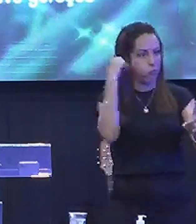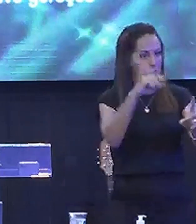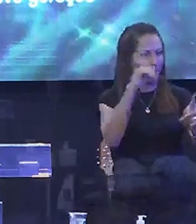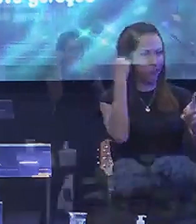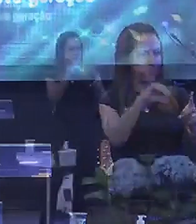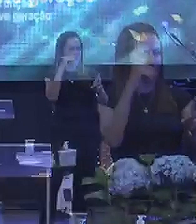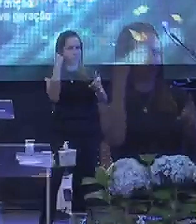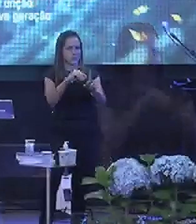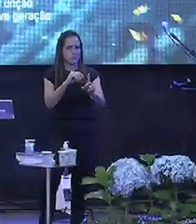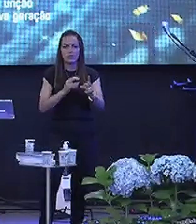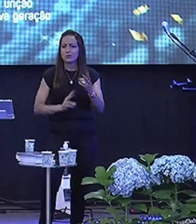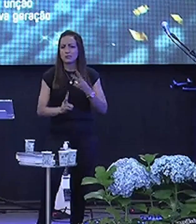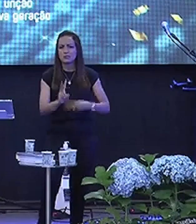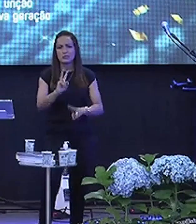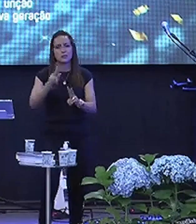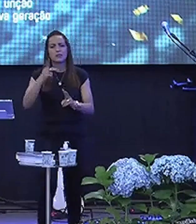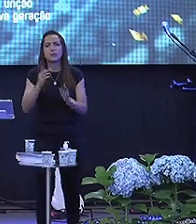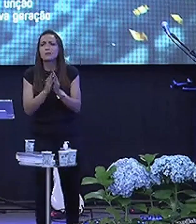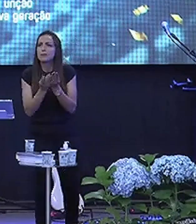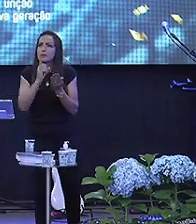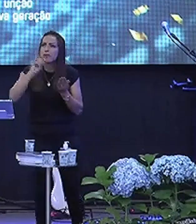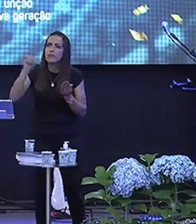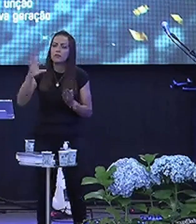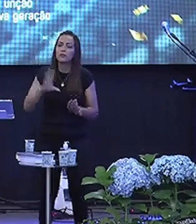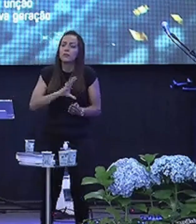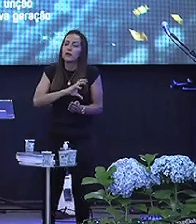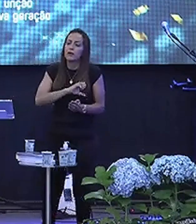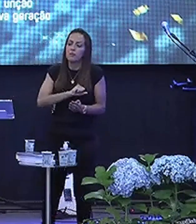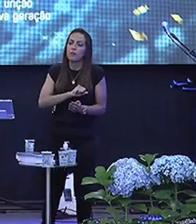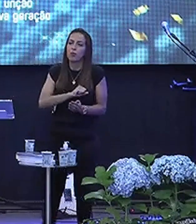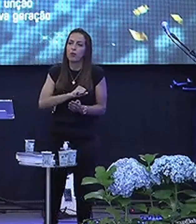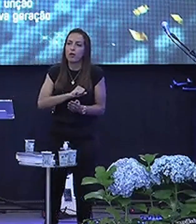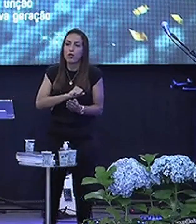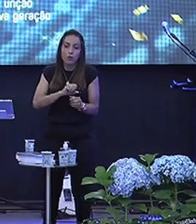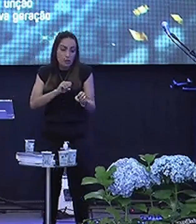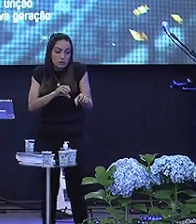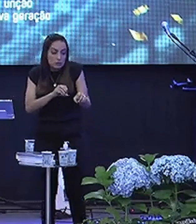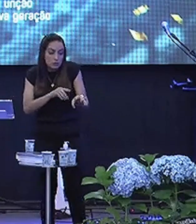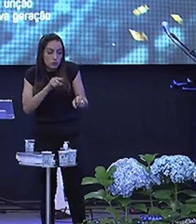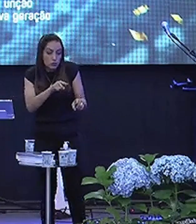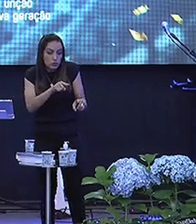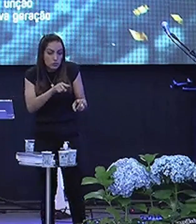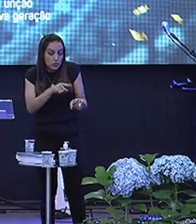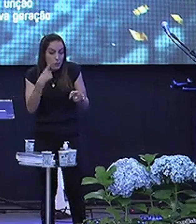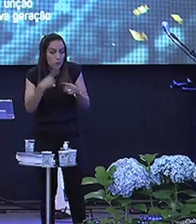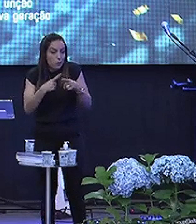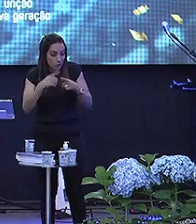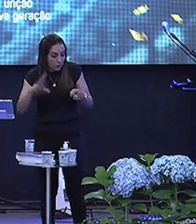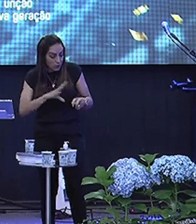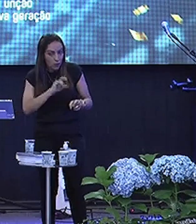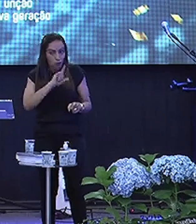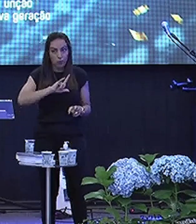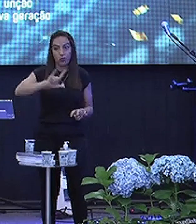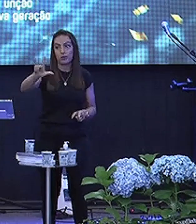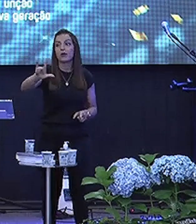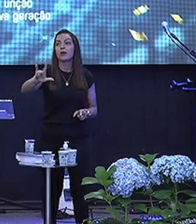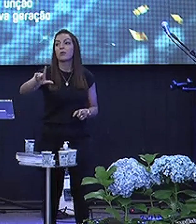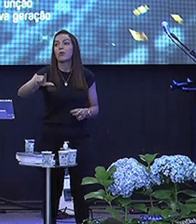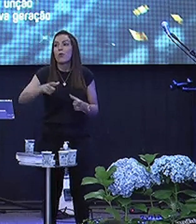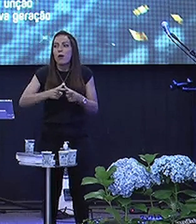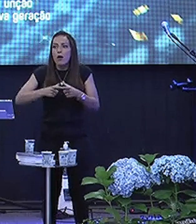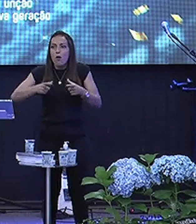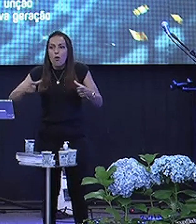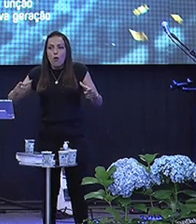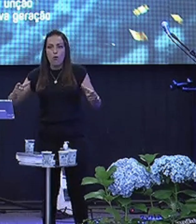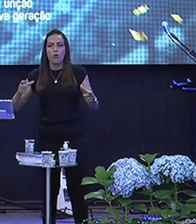Todas as vezes Que a Bíblia Fala do amor de Deus Ele fala Eu disciplino você Porque eu te amo Amado Uma das maiores